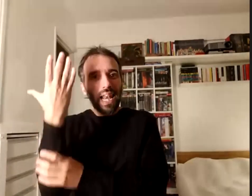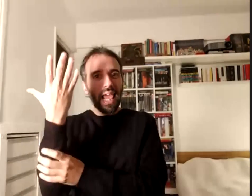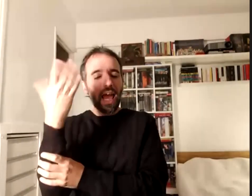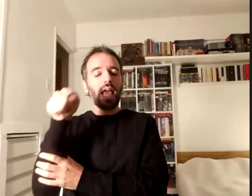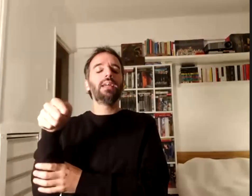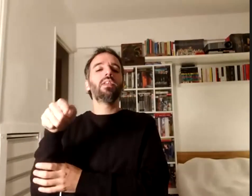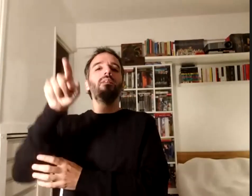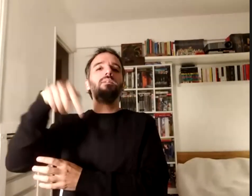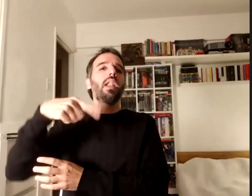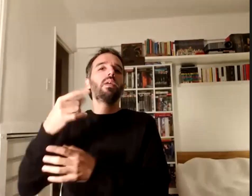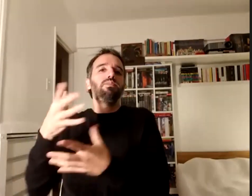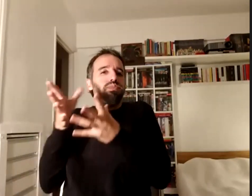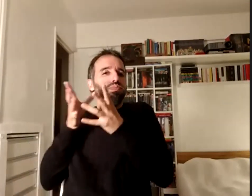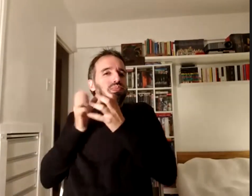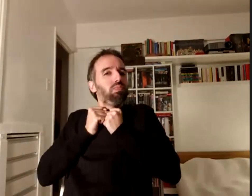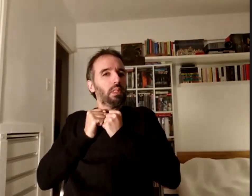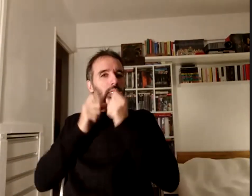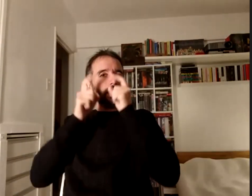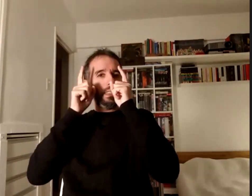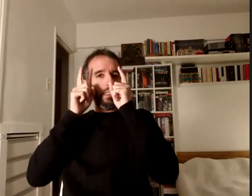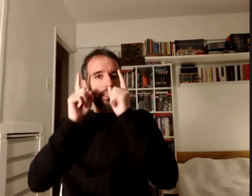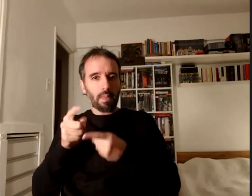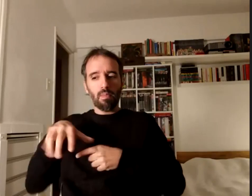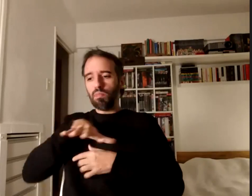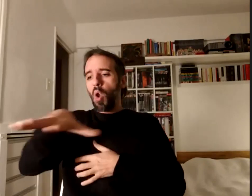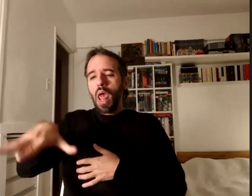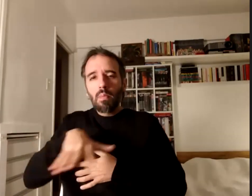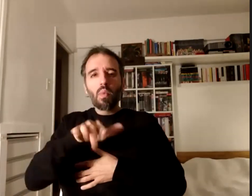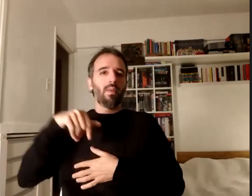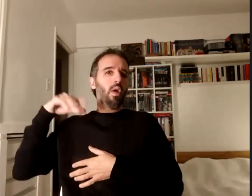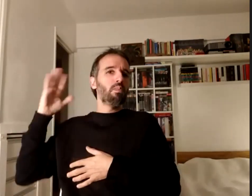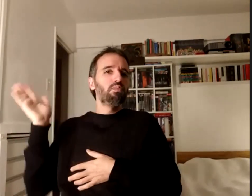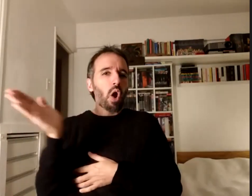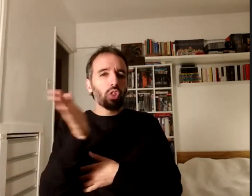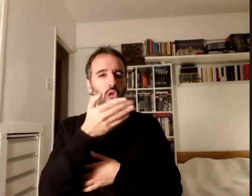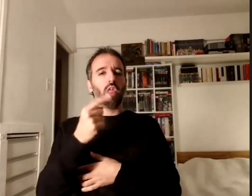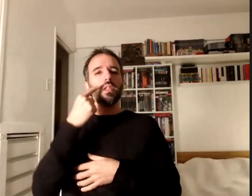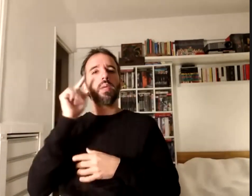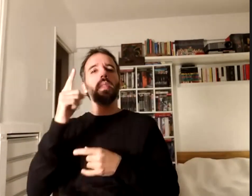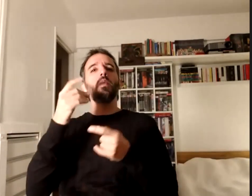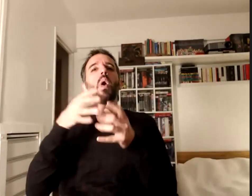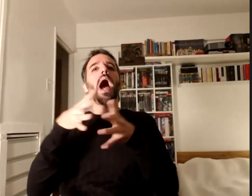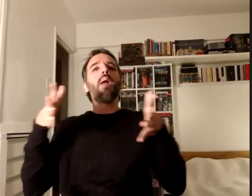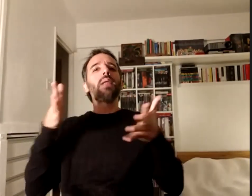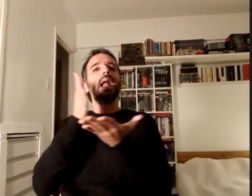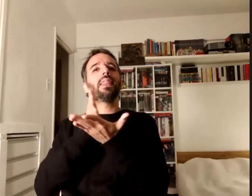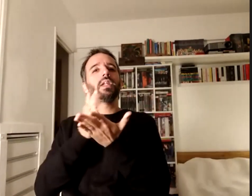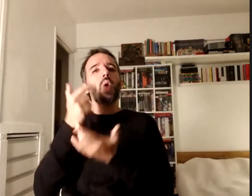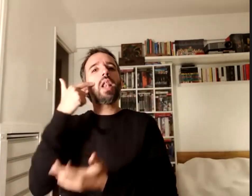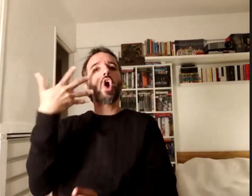apropiado también por el pueblo por todos o sea también tenemos que ampliar el derecho al conocimiento entonces